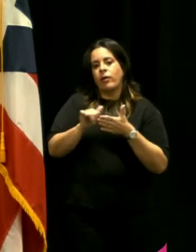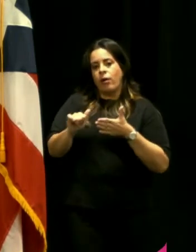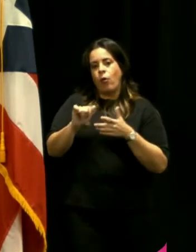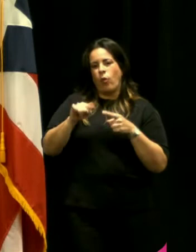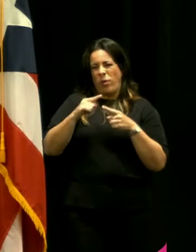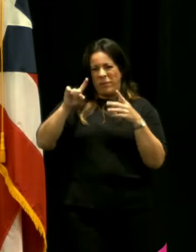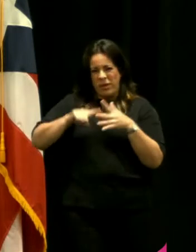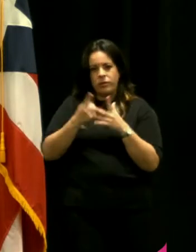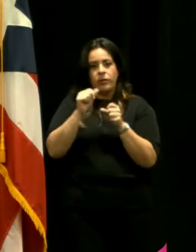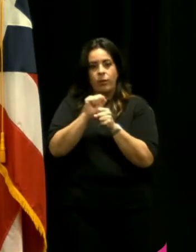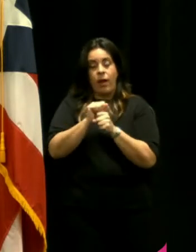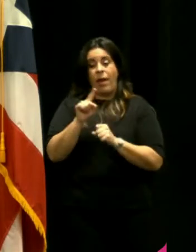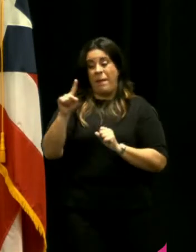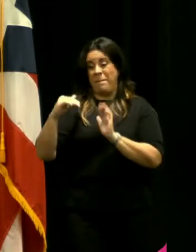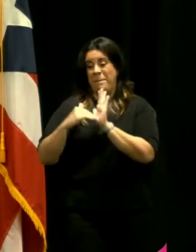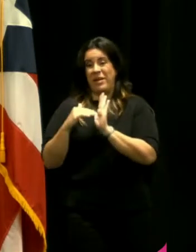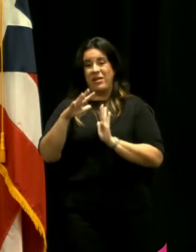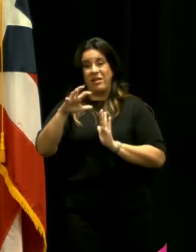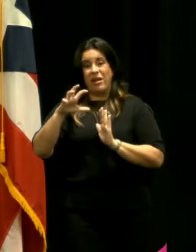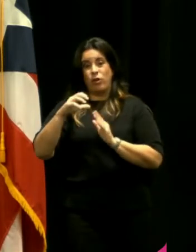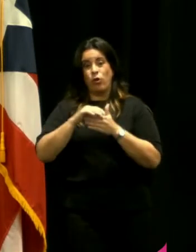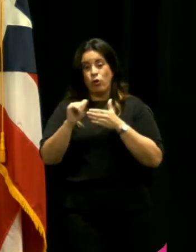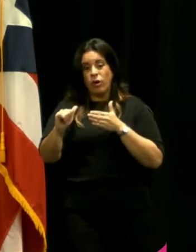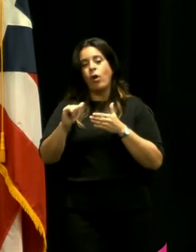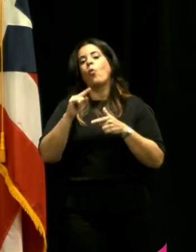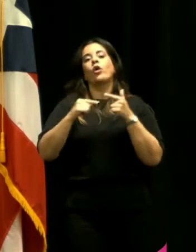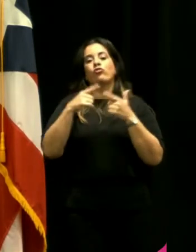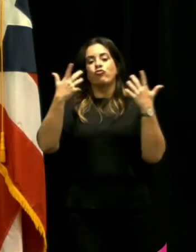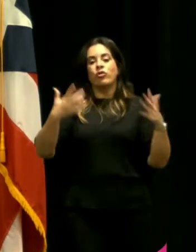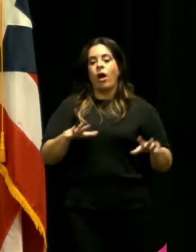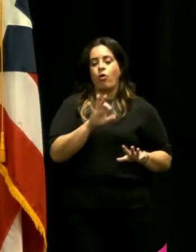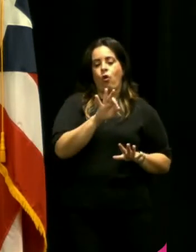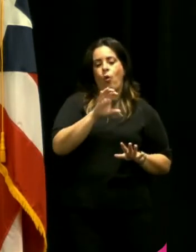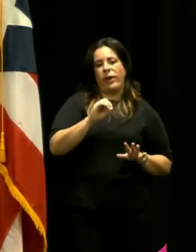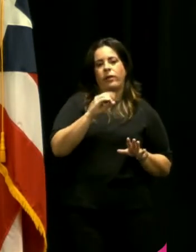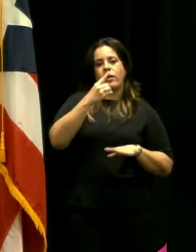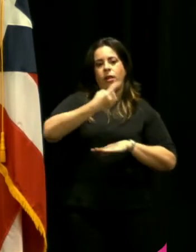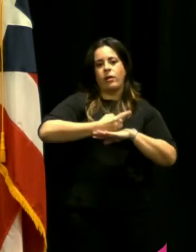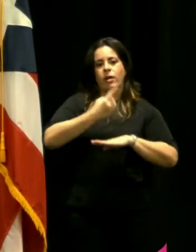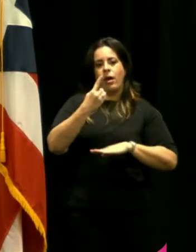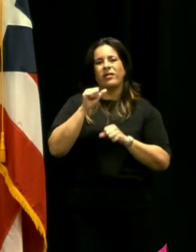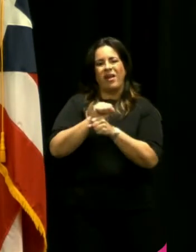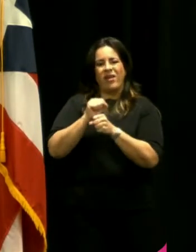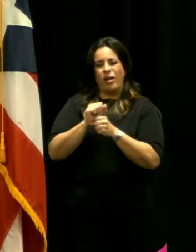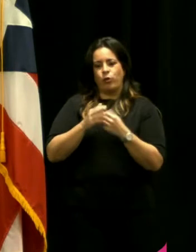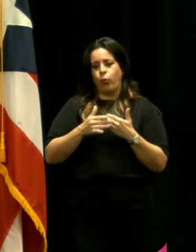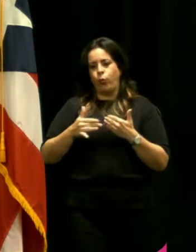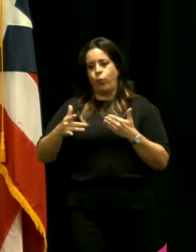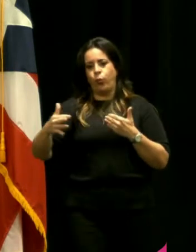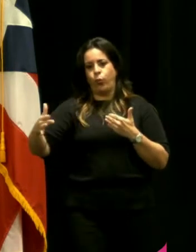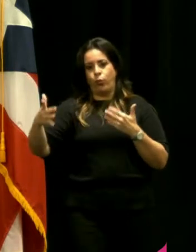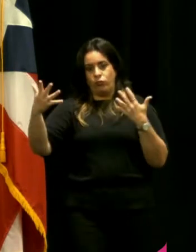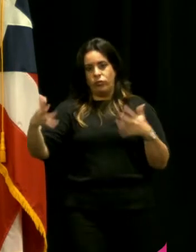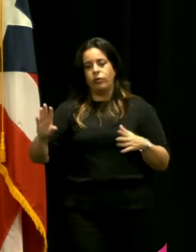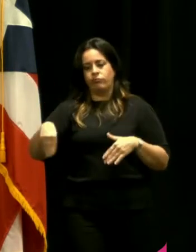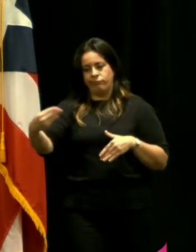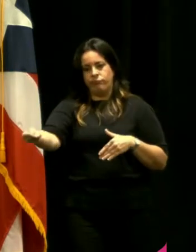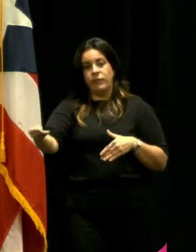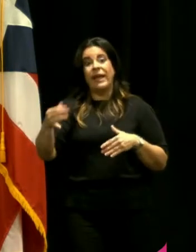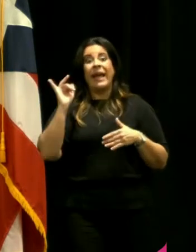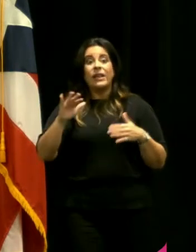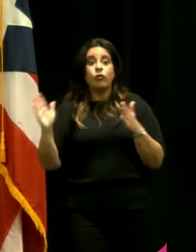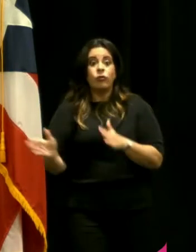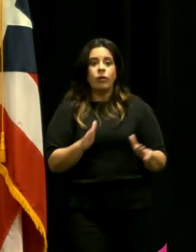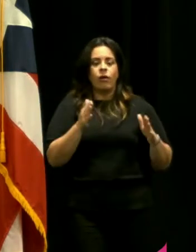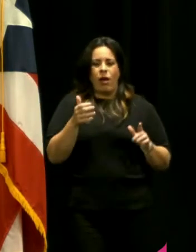laborar y 1500 dólares cuando ya lleve 90 días laborando y lo hacemos y esto todo en coordinación